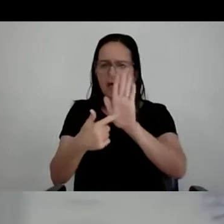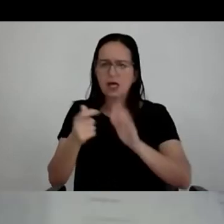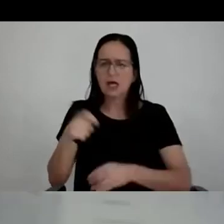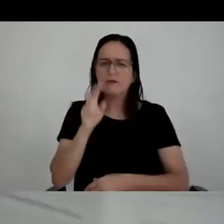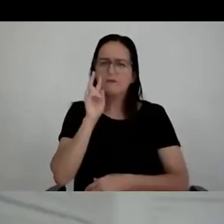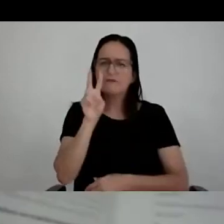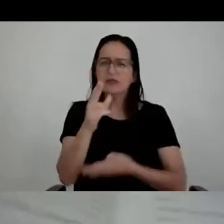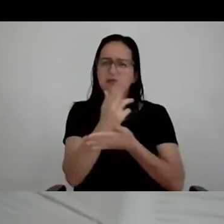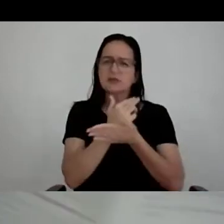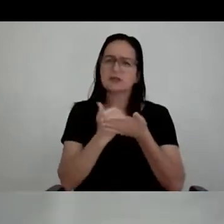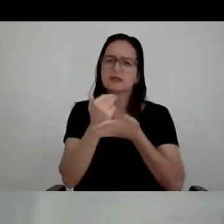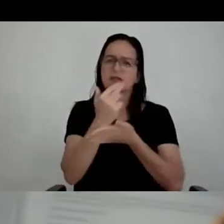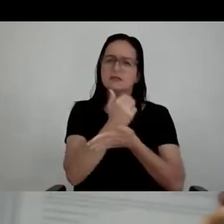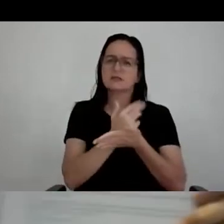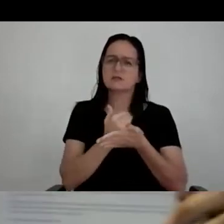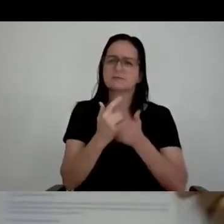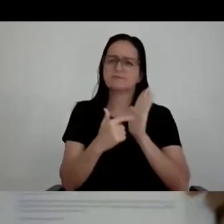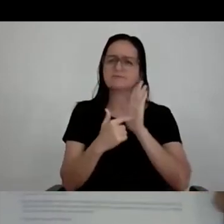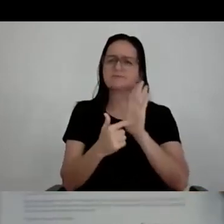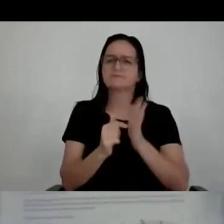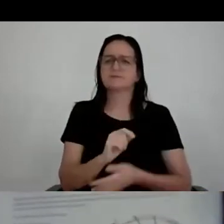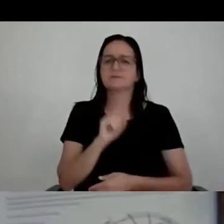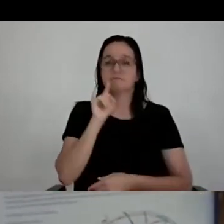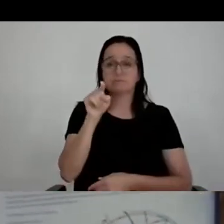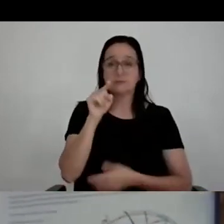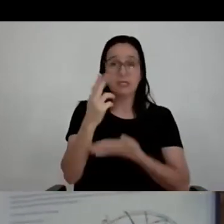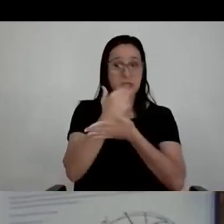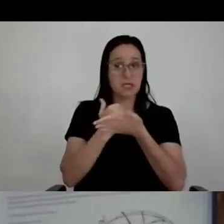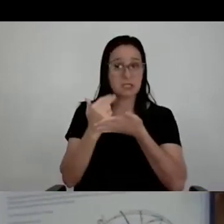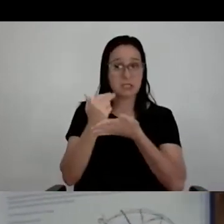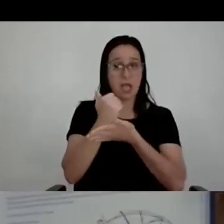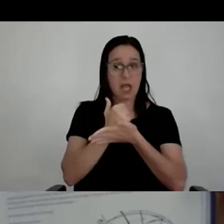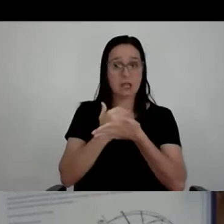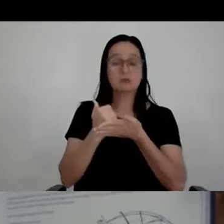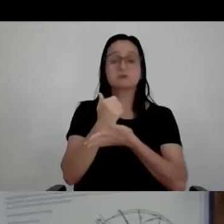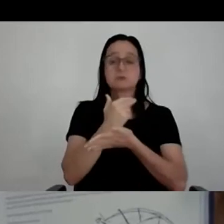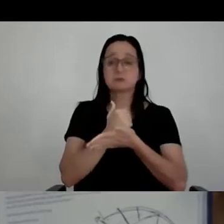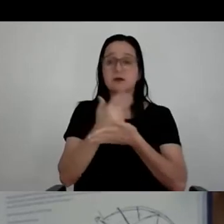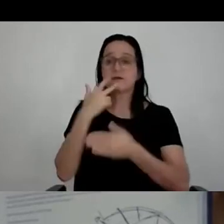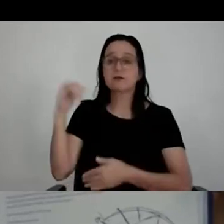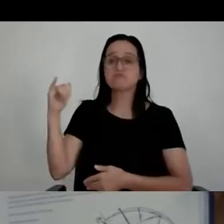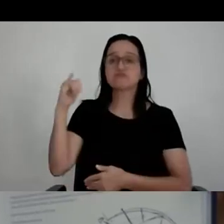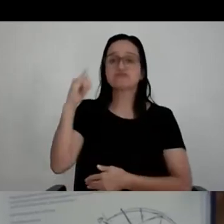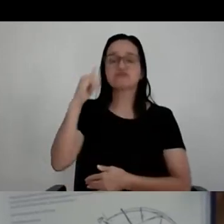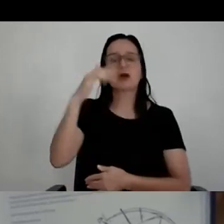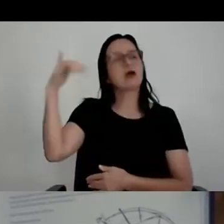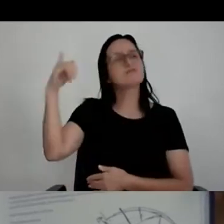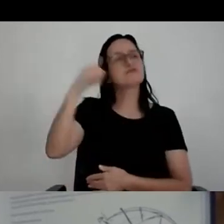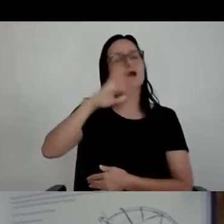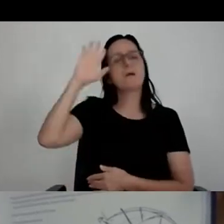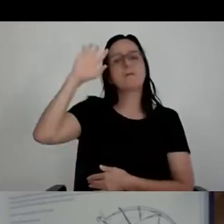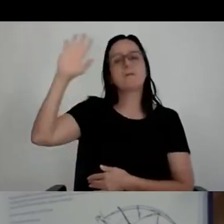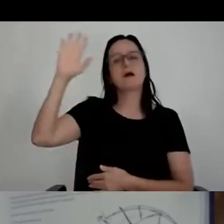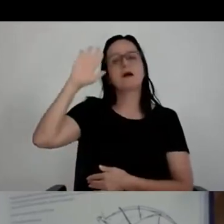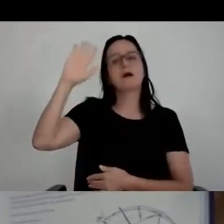Esse desenho aqui, deixa eu mostrar aqui para vocês. Aqui, está vendo? Esse desenho aqui eu fiz no avião. Eu estava no avião, falei assim, vou